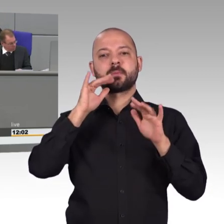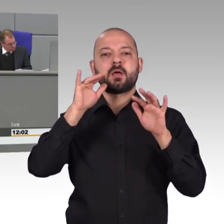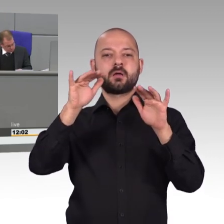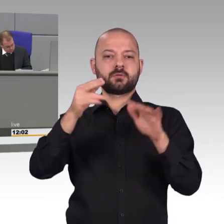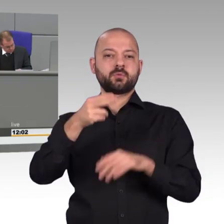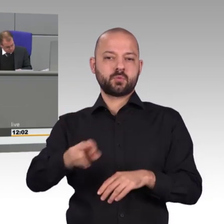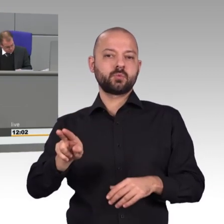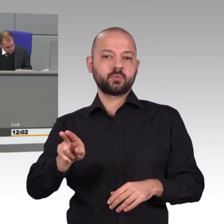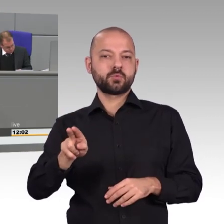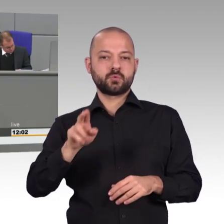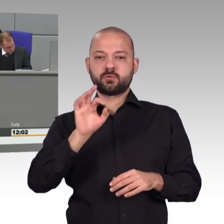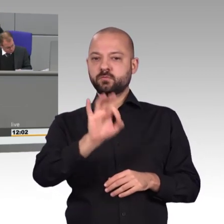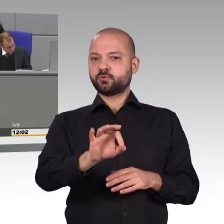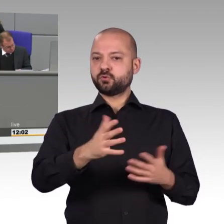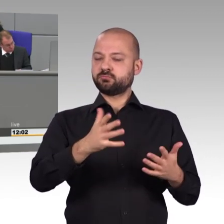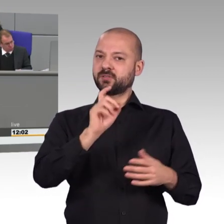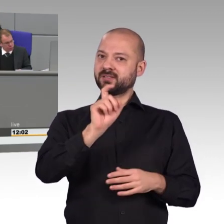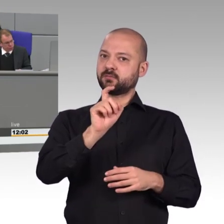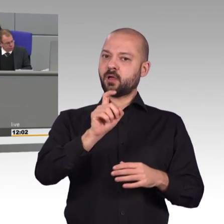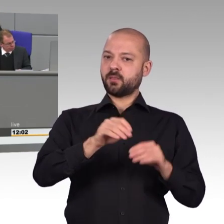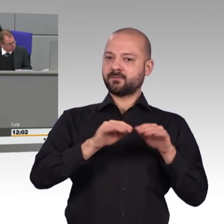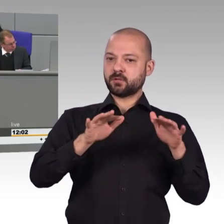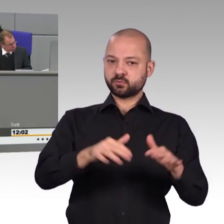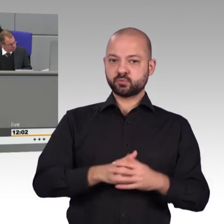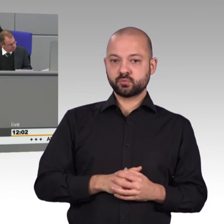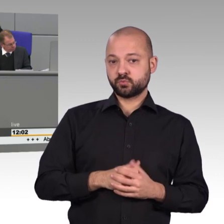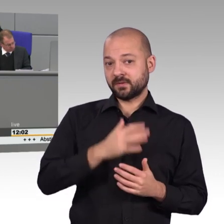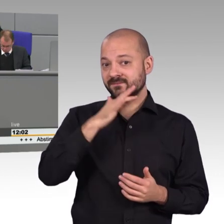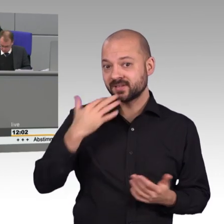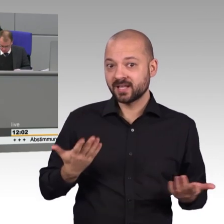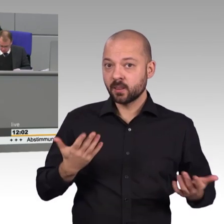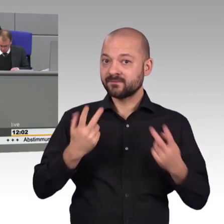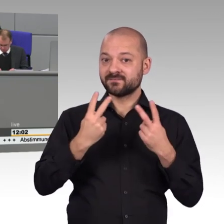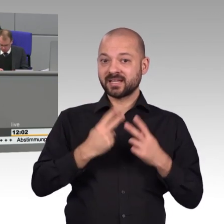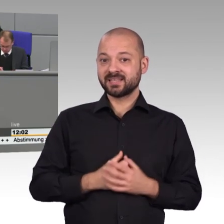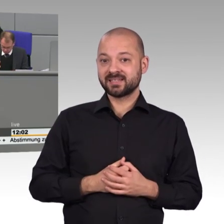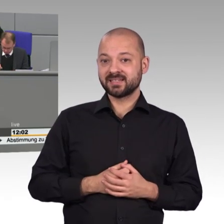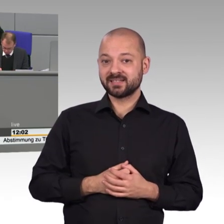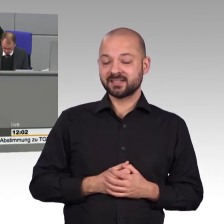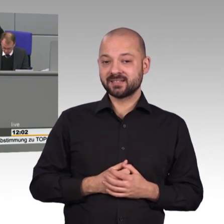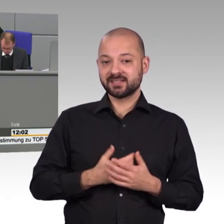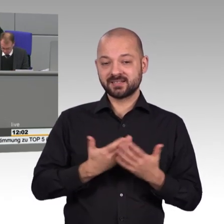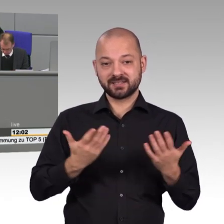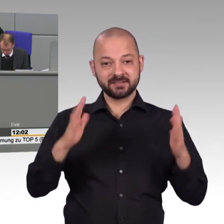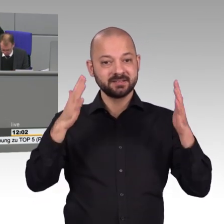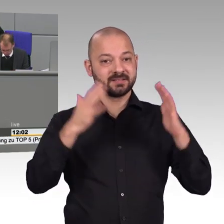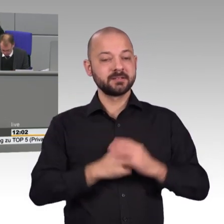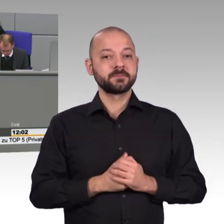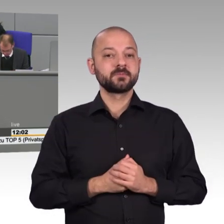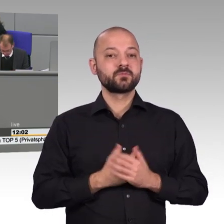sinnvolle Aspekte in diesem Antrag drin. Das will ich gar nicht verhehlen. Worum geht es? Warum ist Datenverschlüsselung